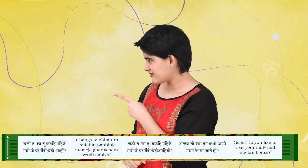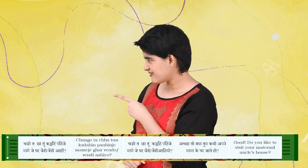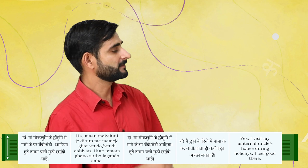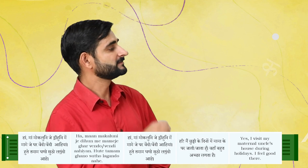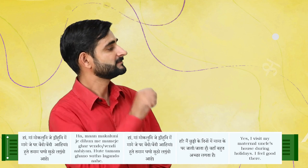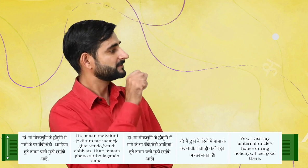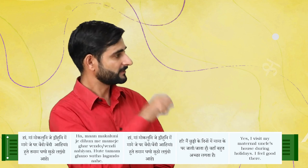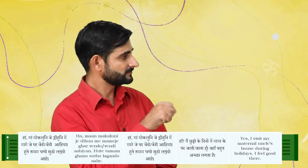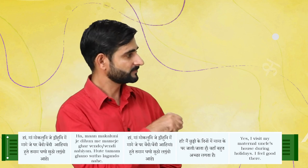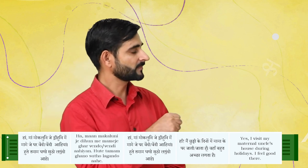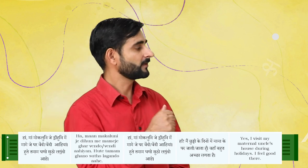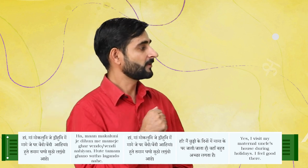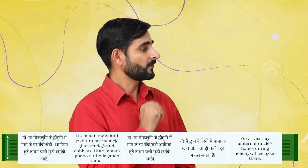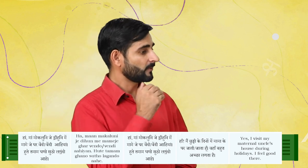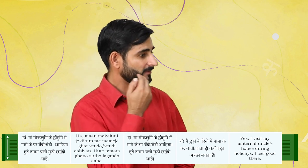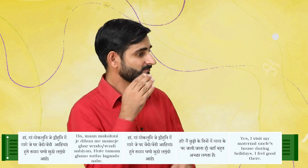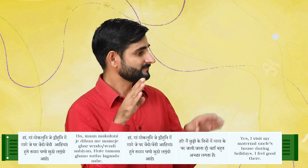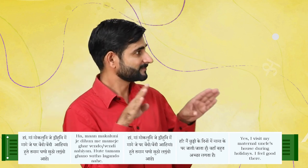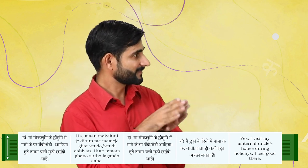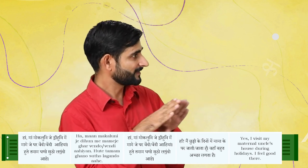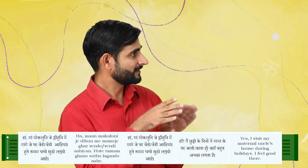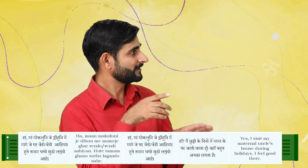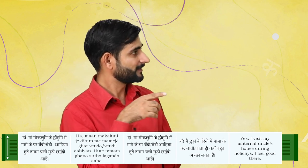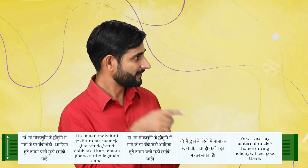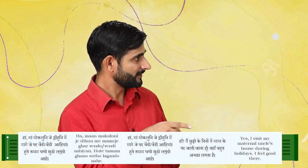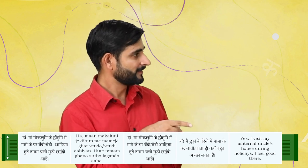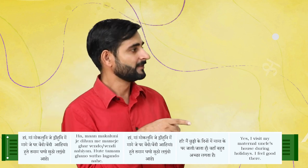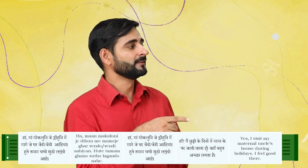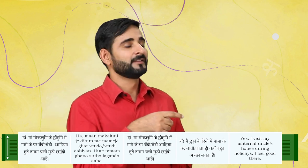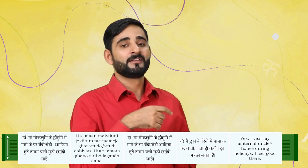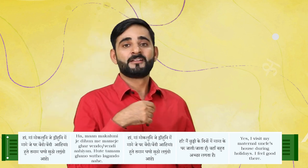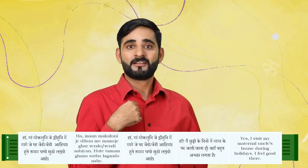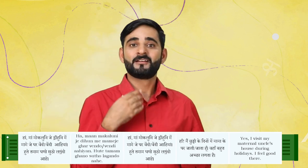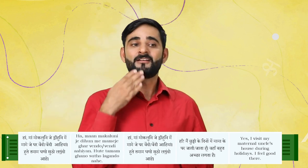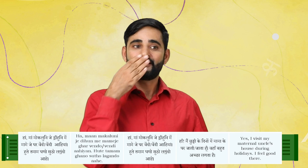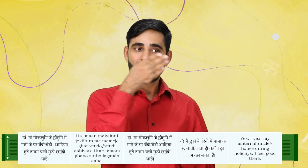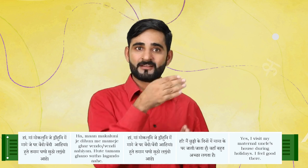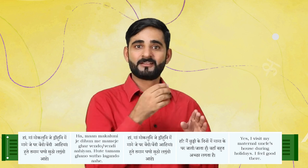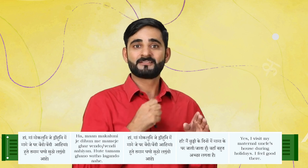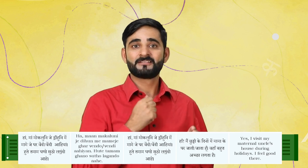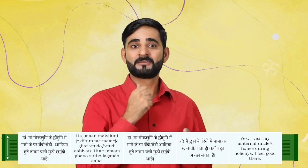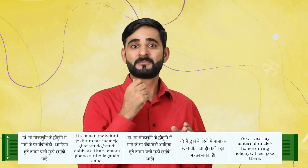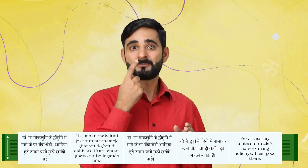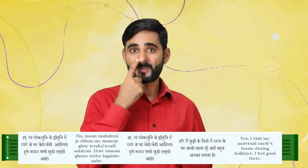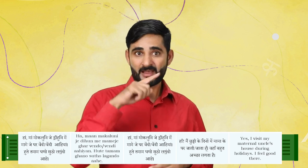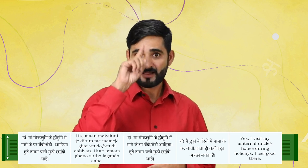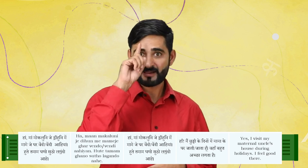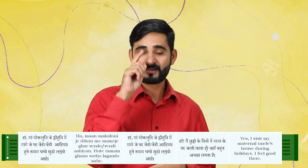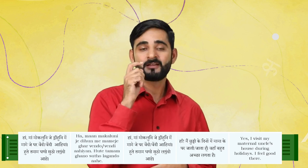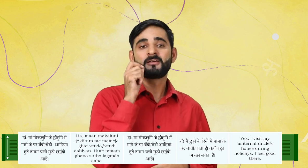हाँ, मा मुकलन जे डीहूं में मामे जे घर वेंदी आहे हुते तमाम घणों सुठो लगंदो